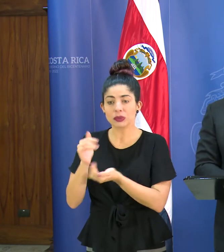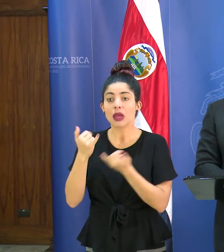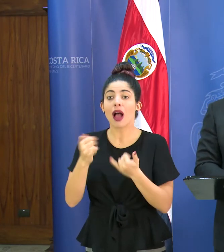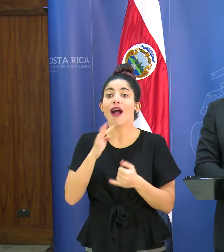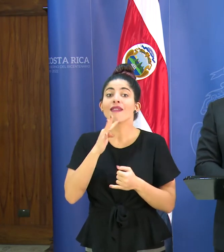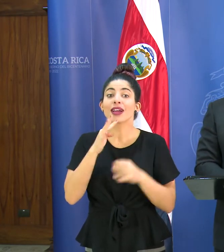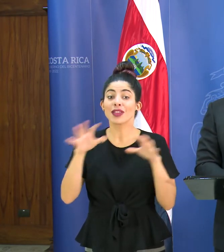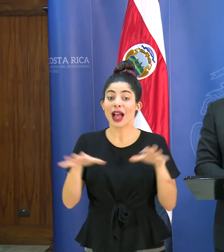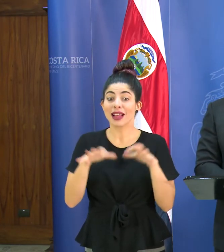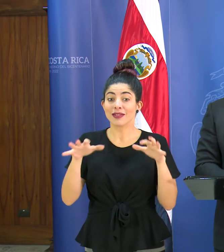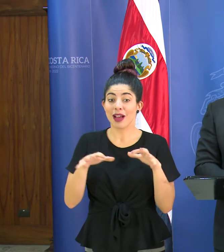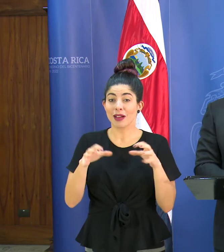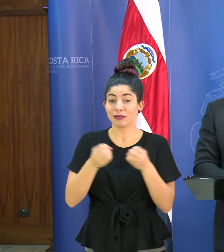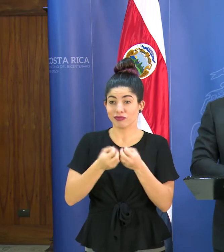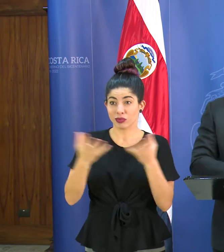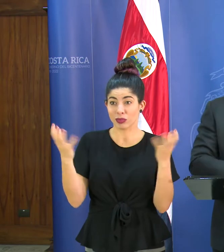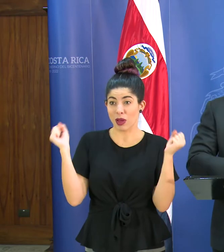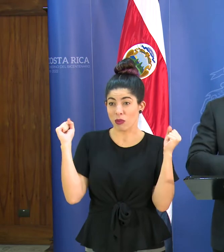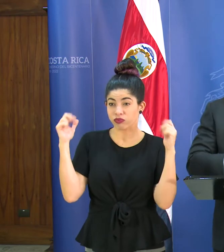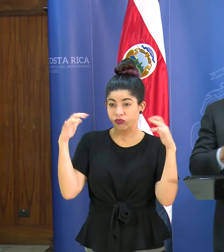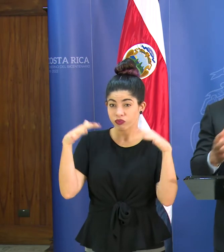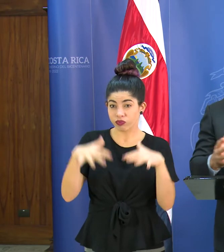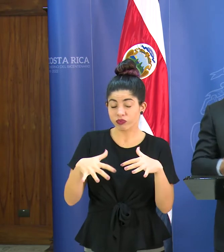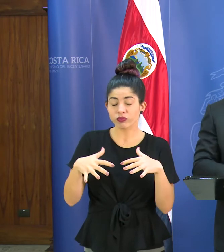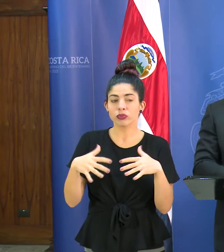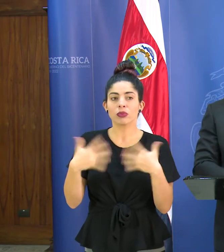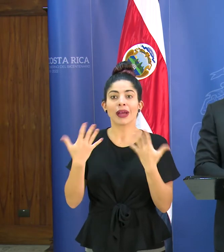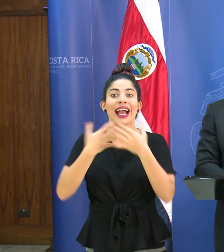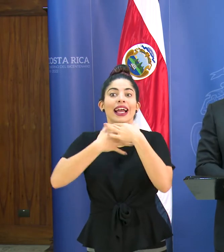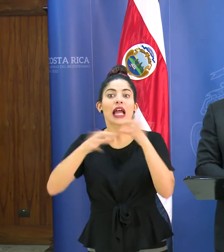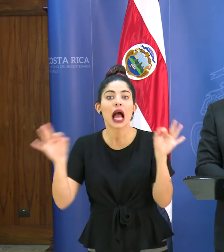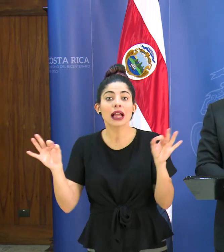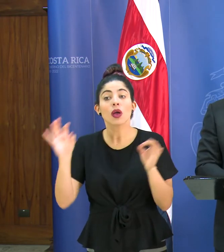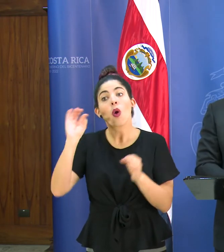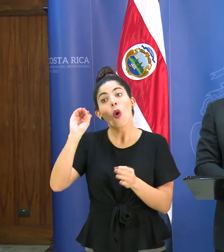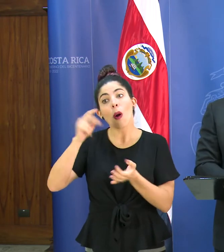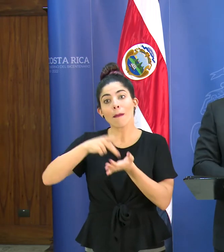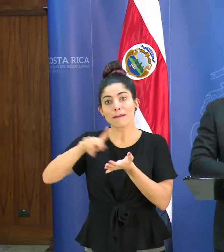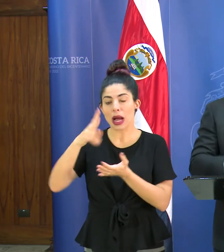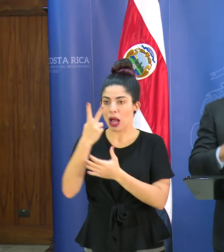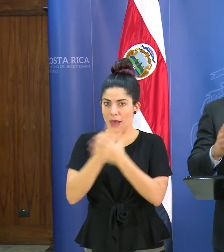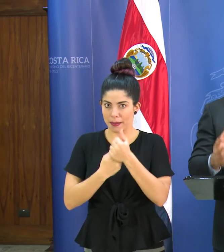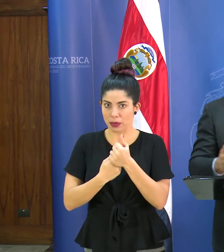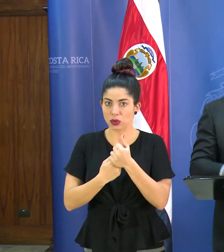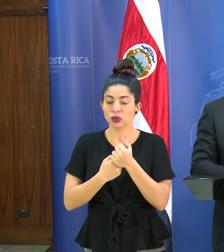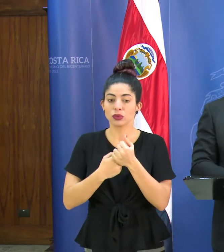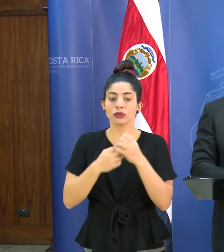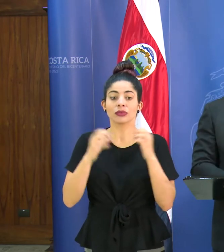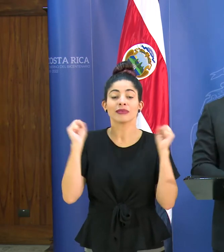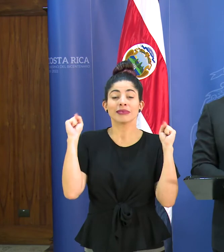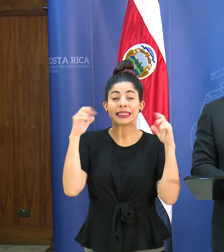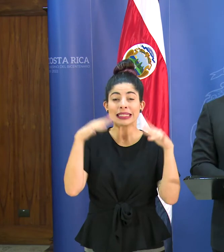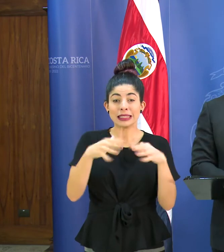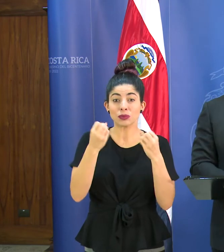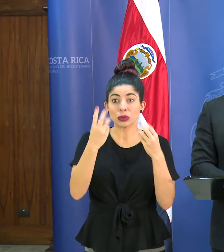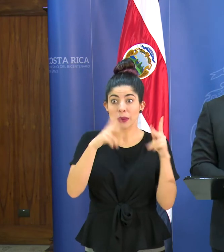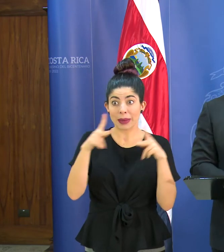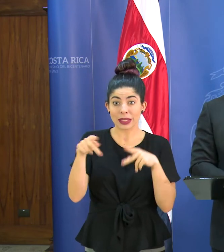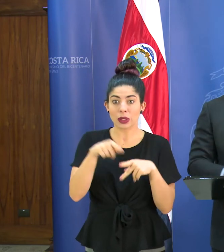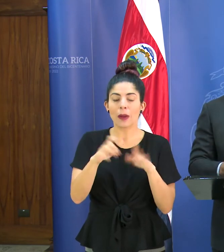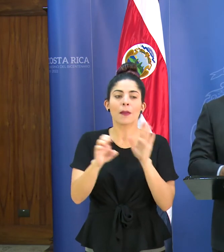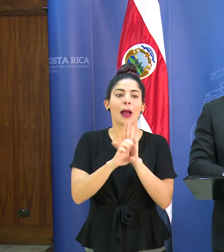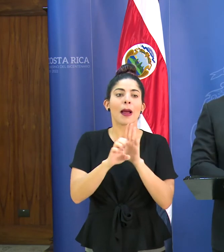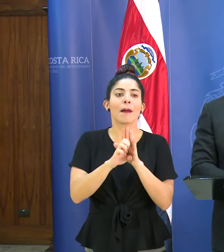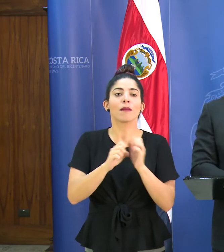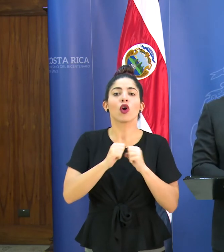espectáculos que sean públicos, que sean gratuitos o pagos, espectáculos de concentración masiva, tales